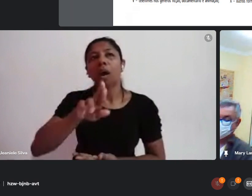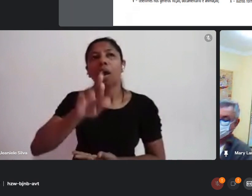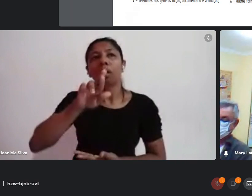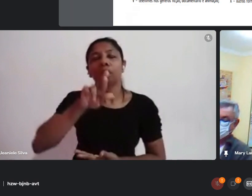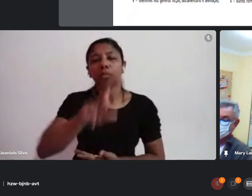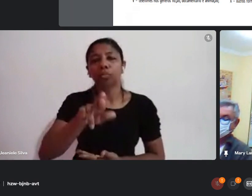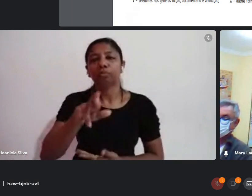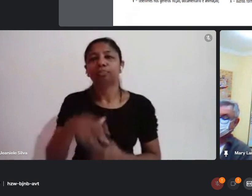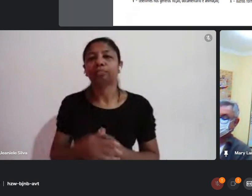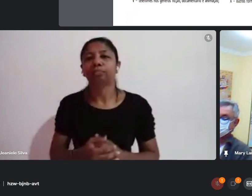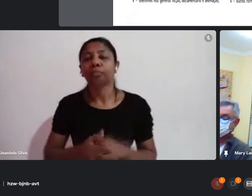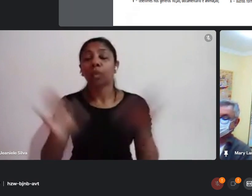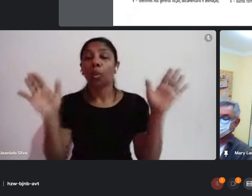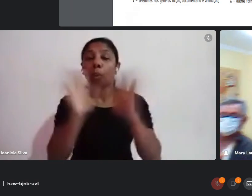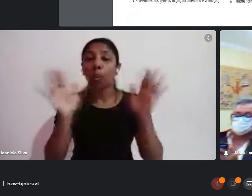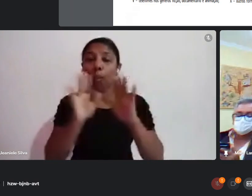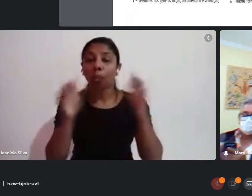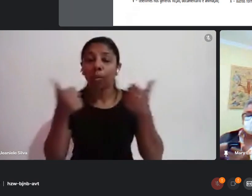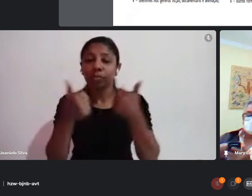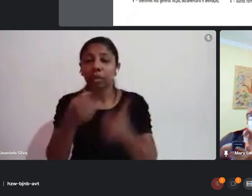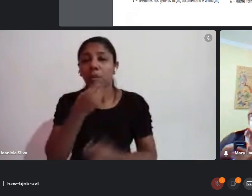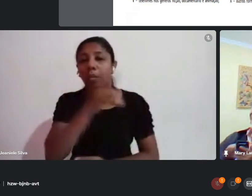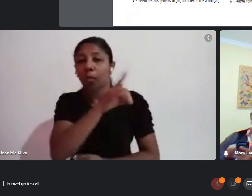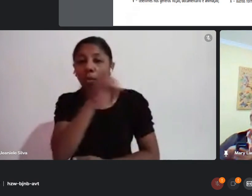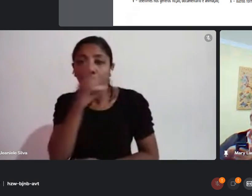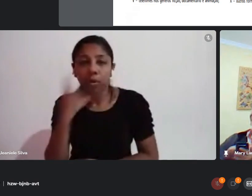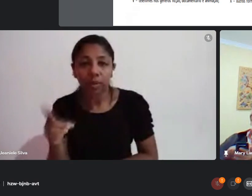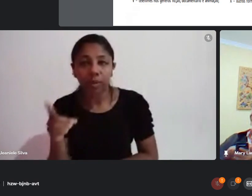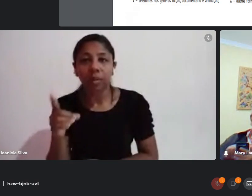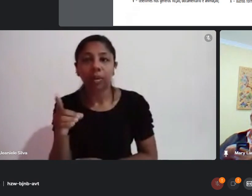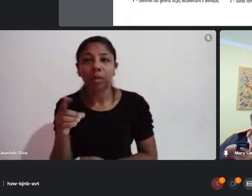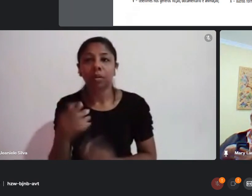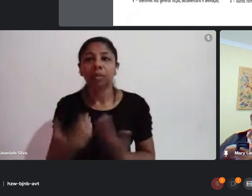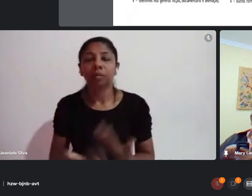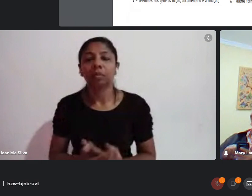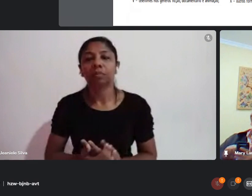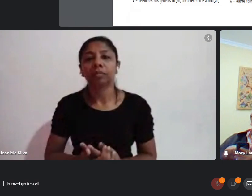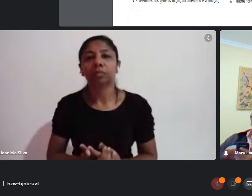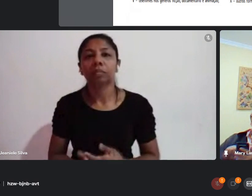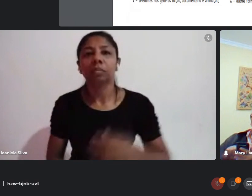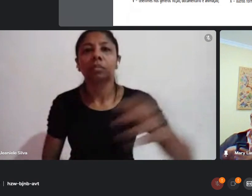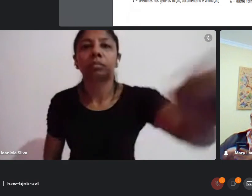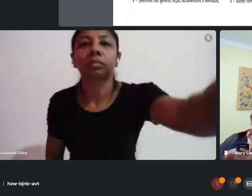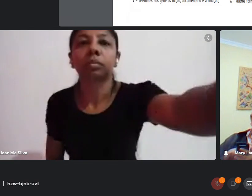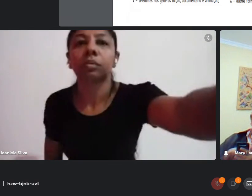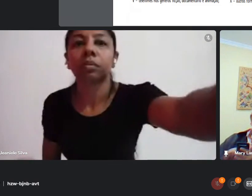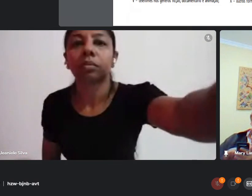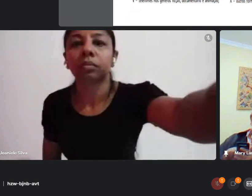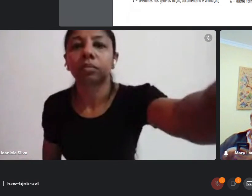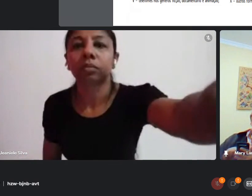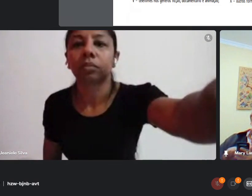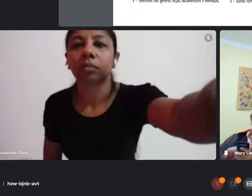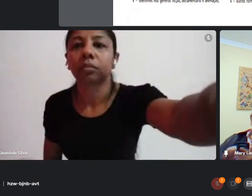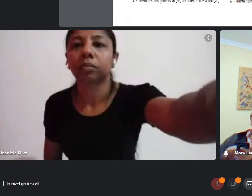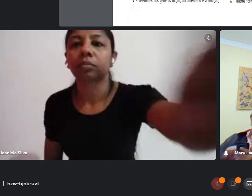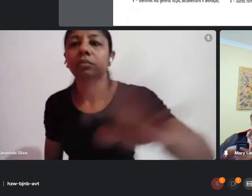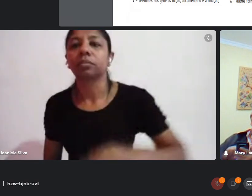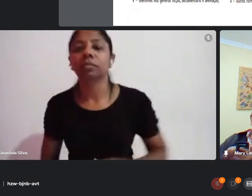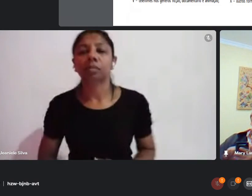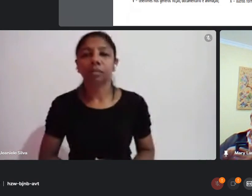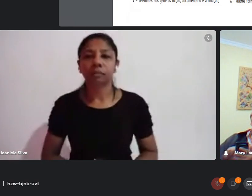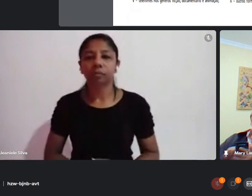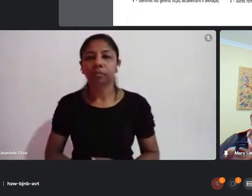Olá, bom dia. Eu sou a Juan Henrique, faço parte da formação cultural, da formação de Augusto, também